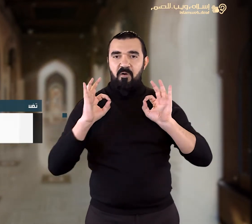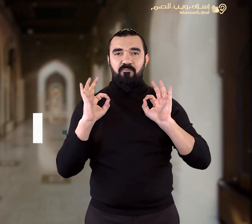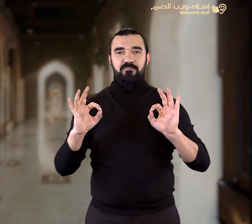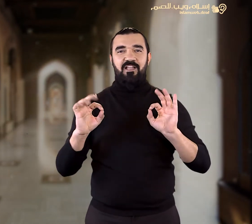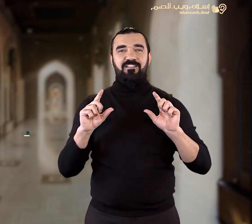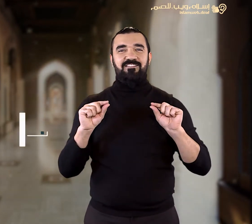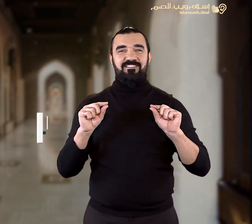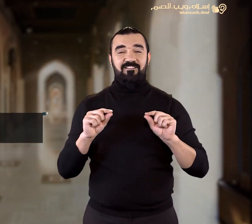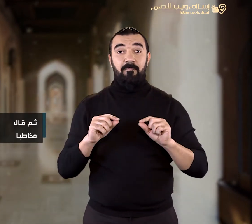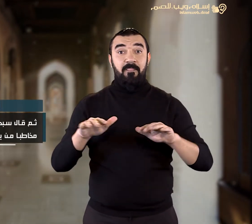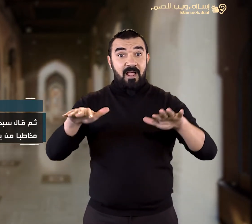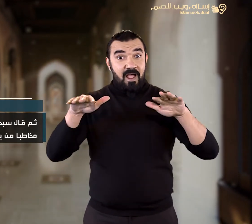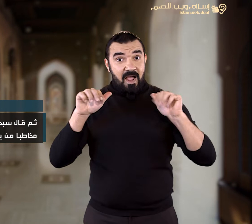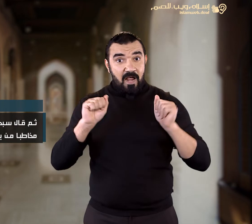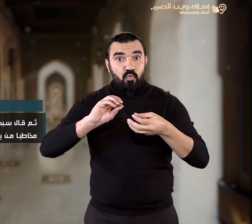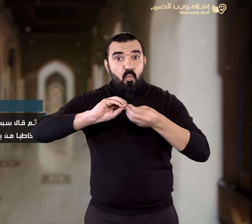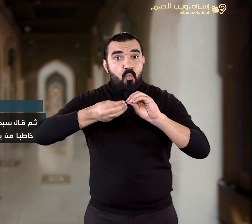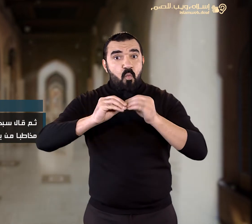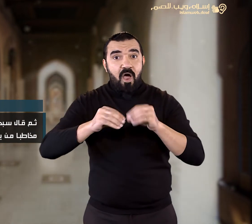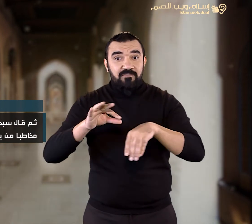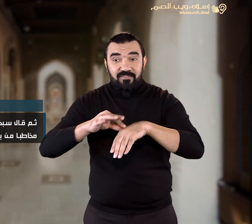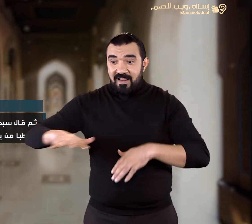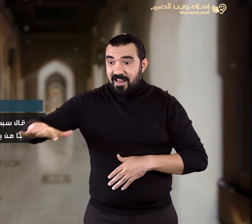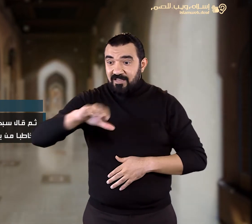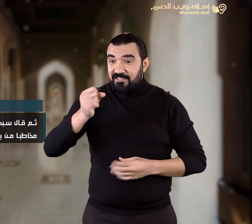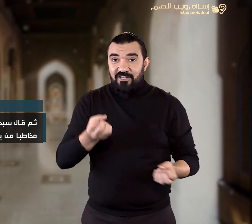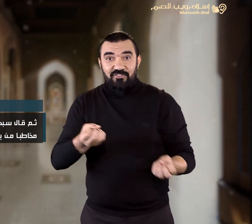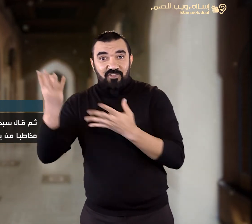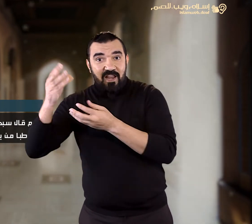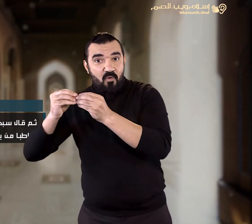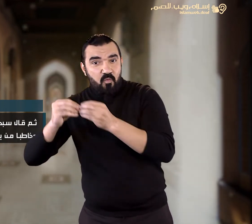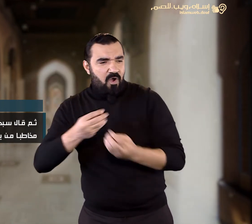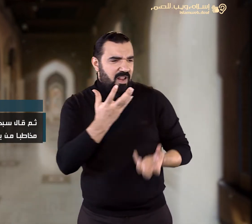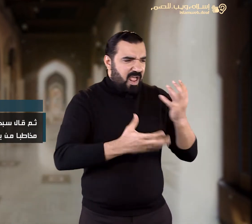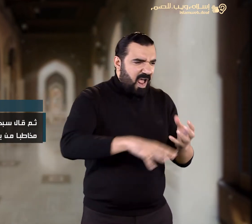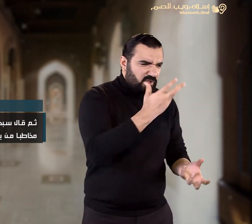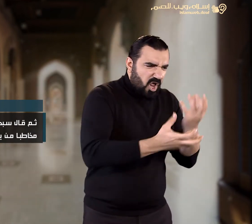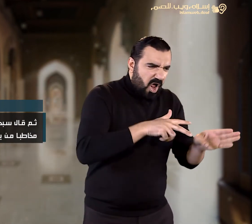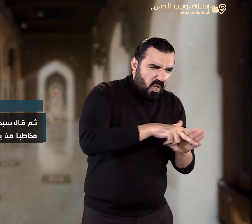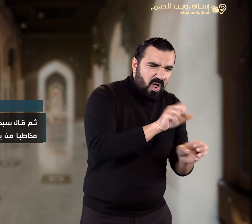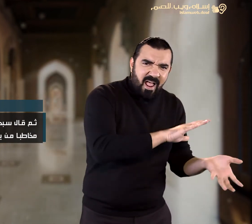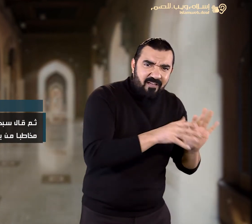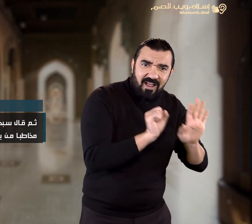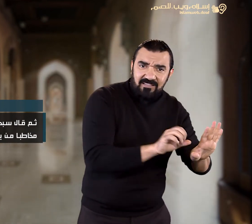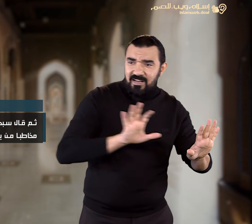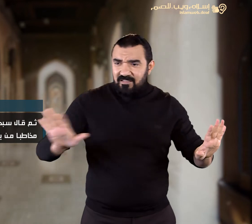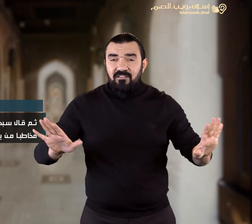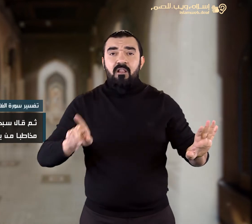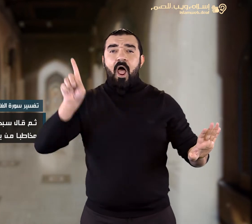ثم قال سبحانه بعد وصف حال أهل النار وحال أهل الجنة مخاطبا من ينكر البعث ويوم